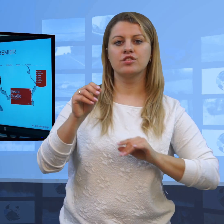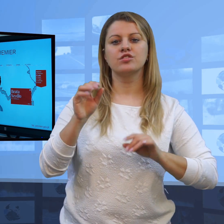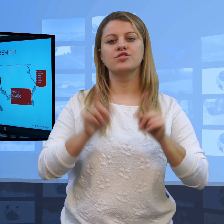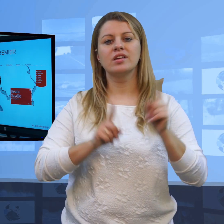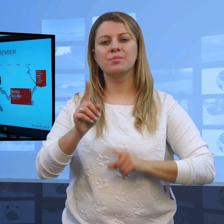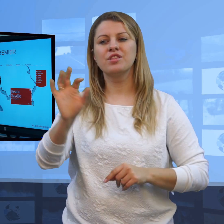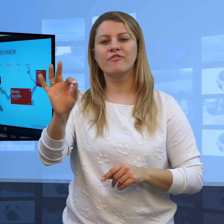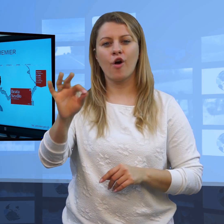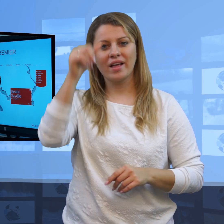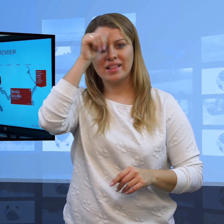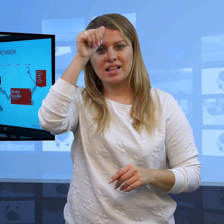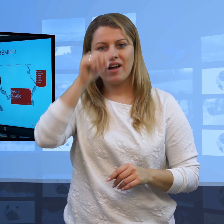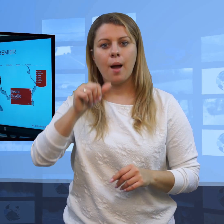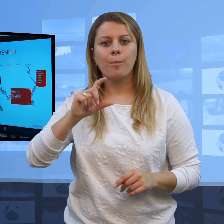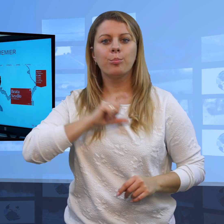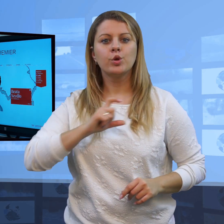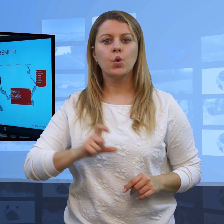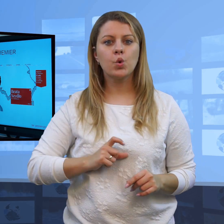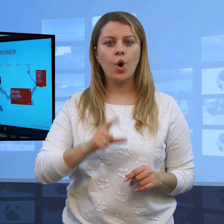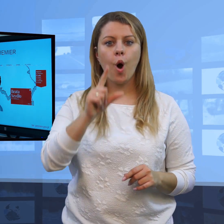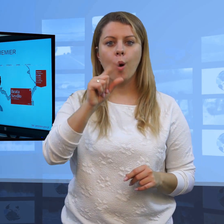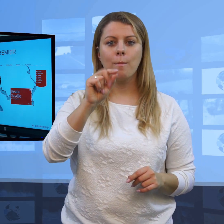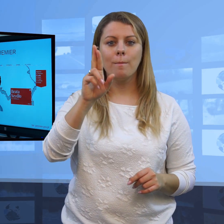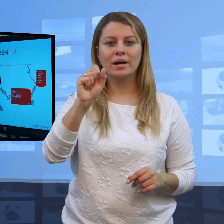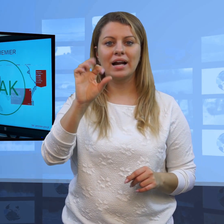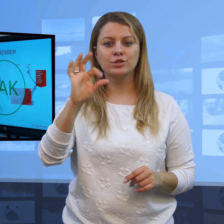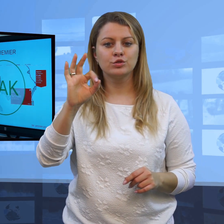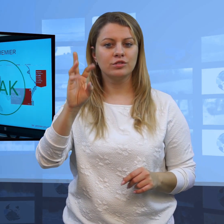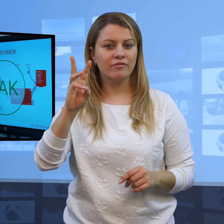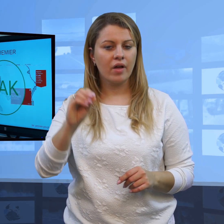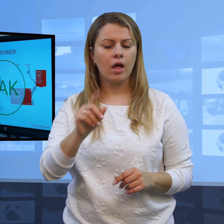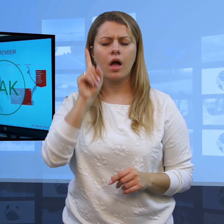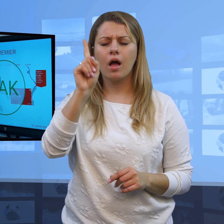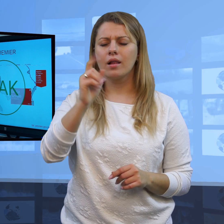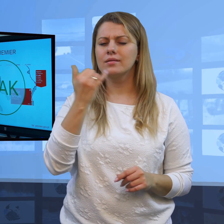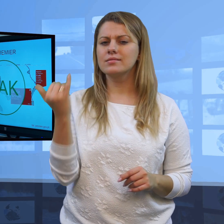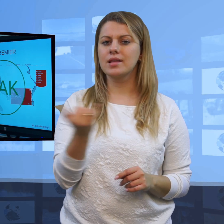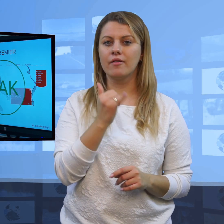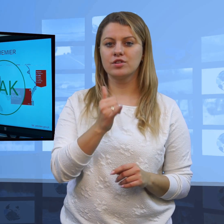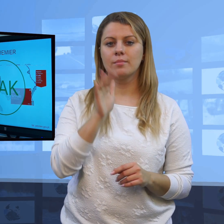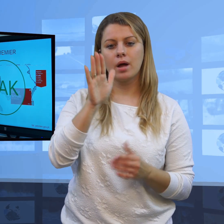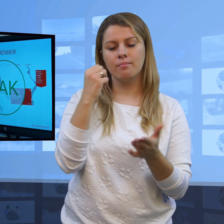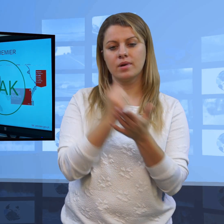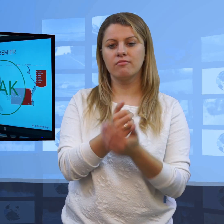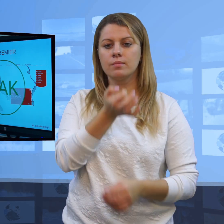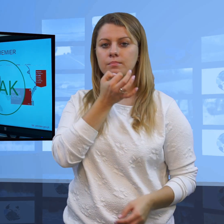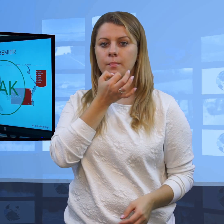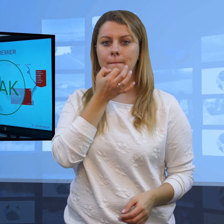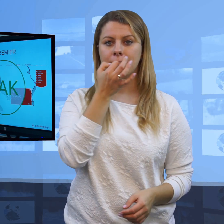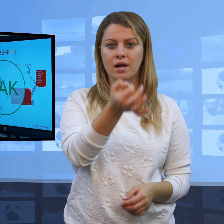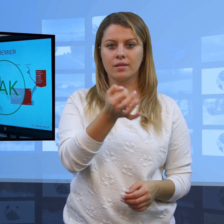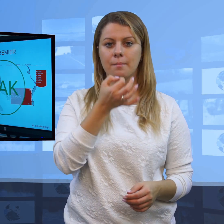czasem nie w biuro prasowe, ale każdy, każdy jeden dziennikarz może zadać pytanie